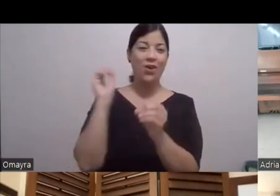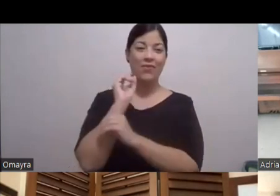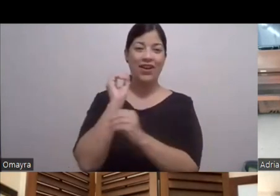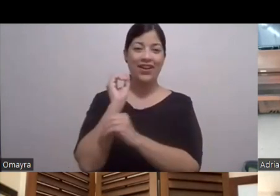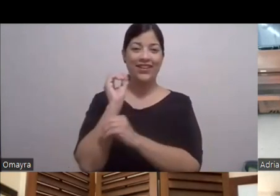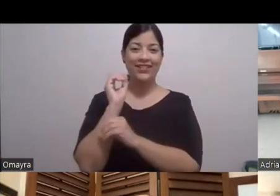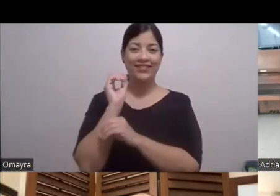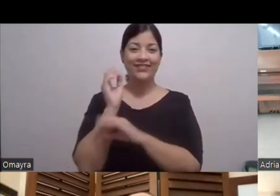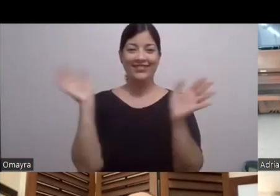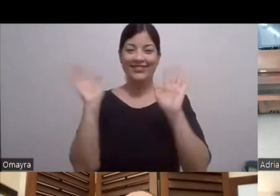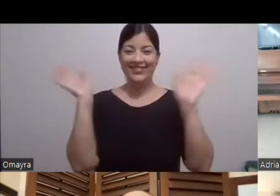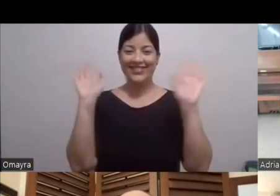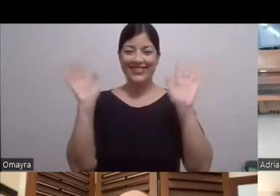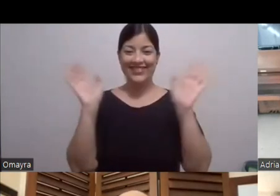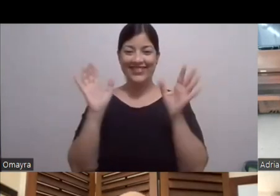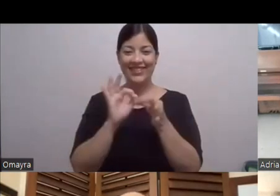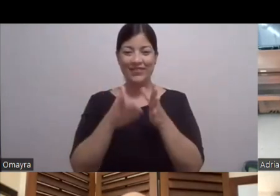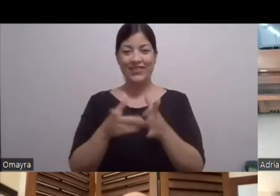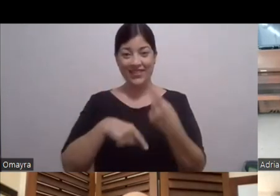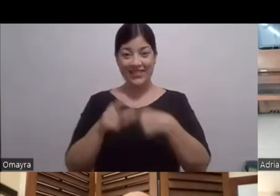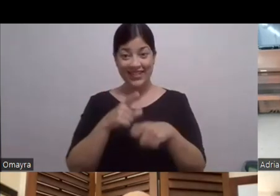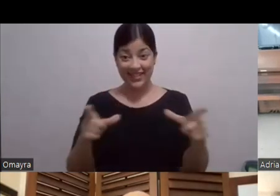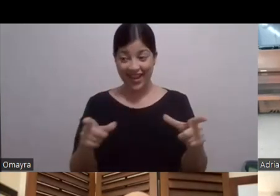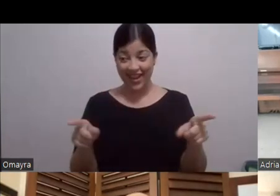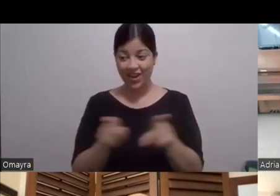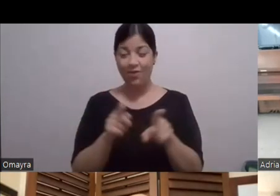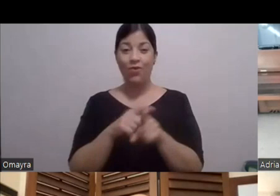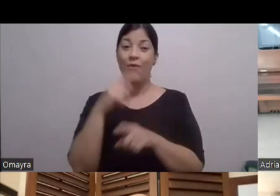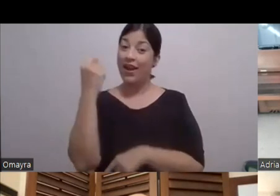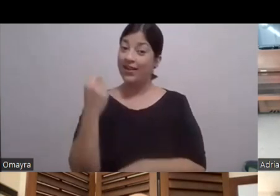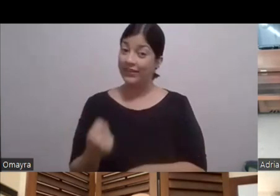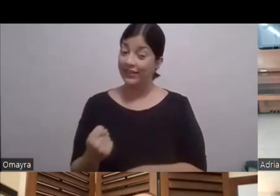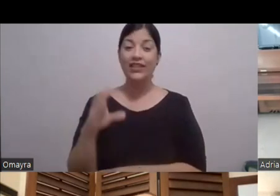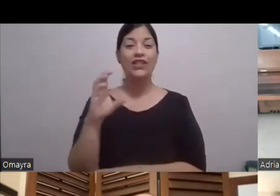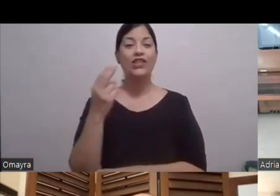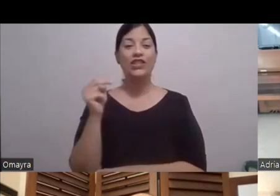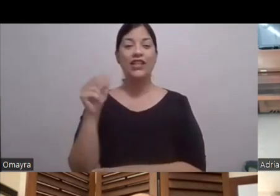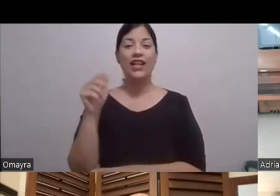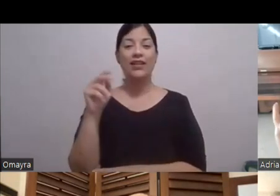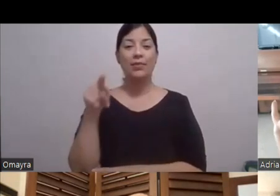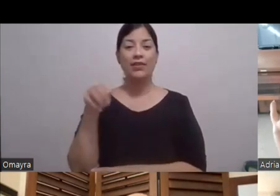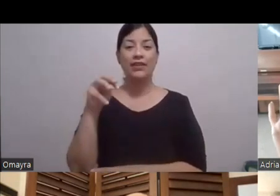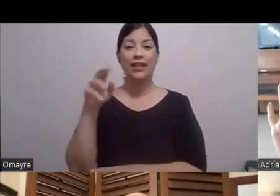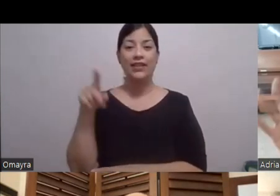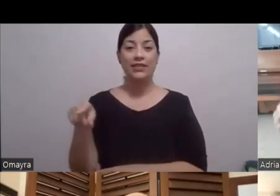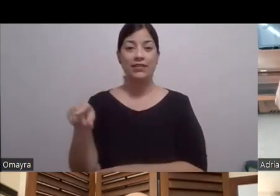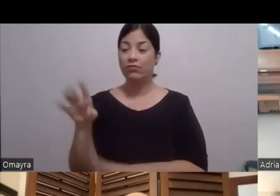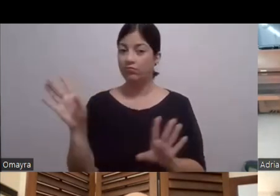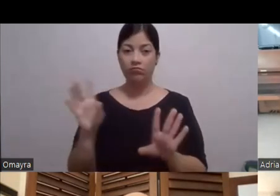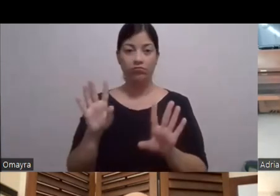Nuestro intérprete en lenguaje de señas como todos los martes Y Xena Martínez ahí detrás del bastidor Mira, espérate, momento Que ayer